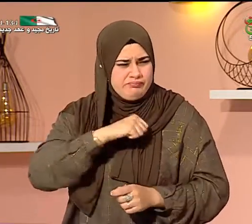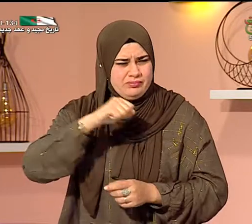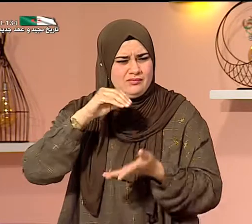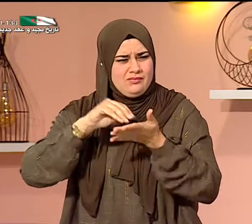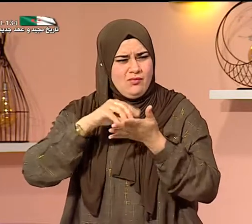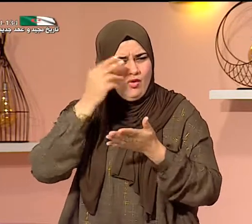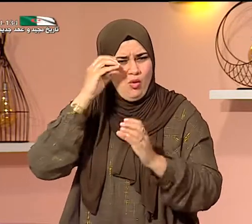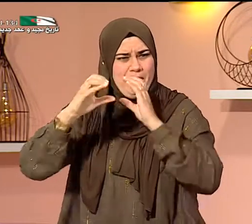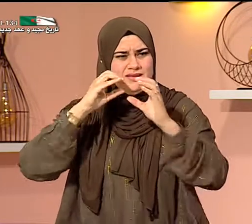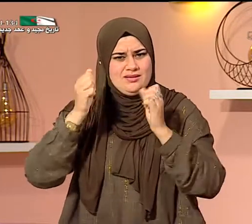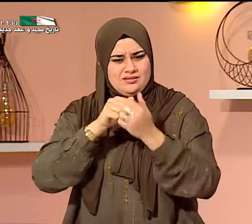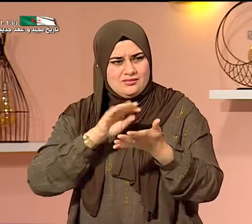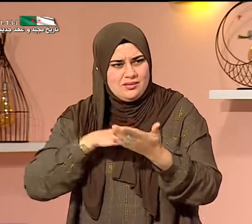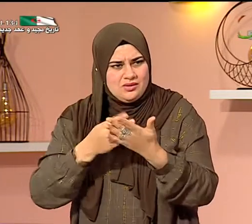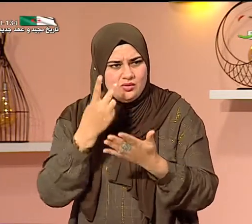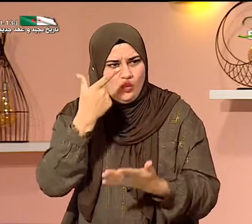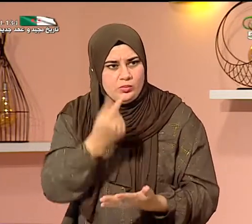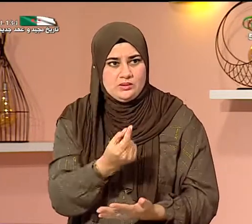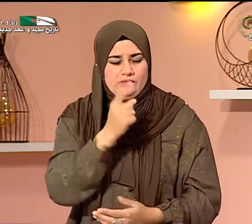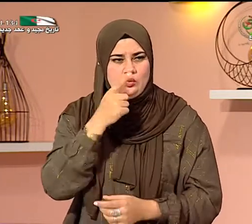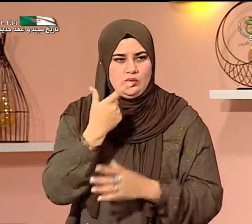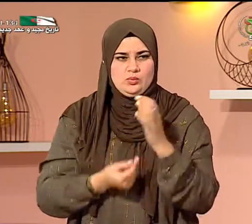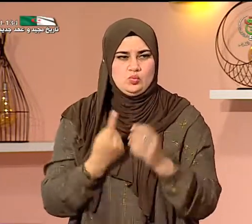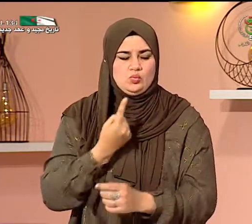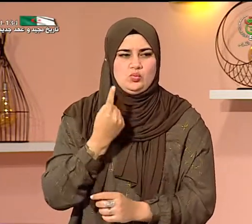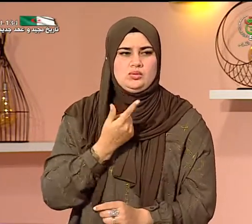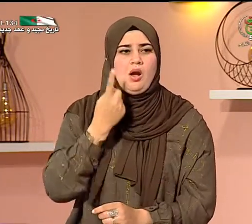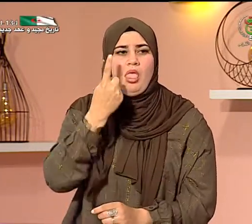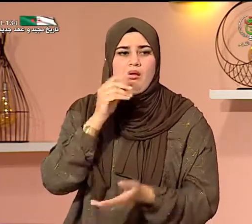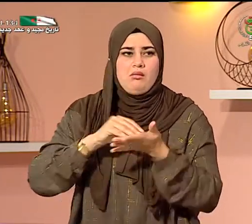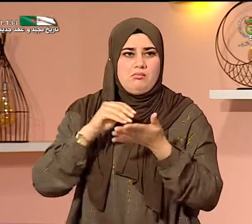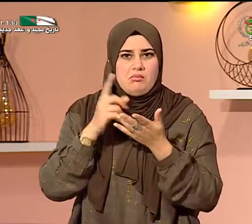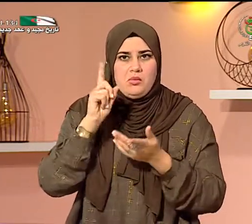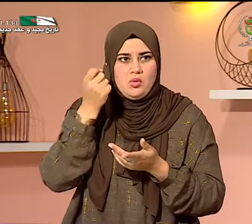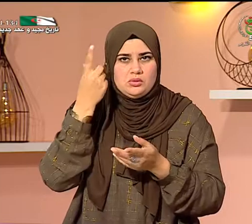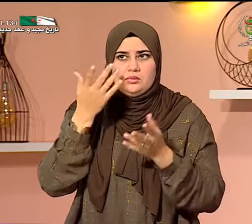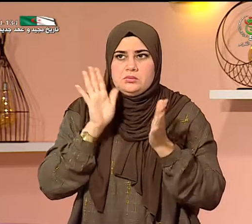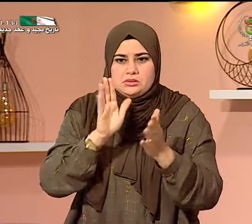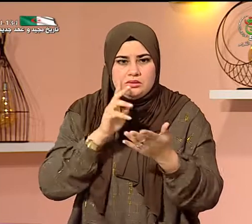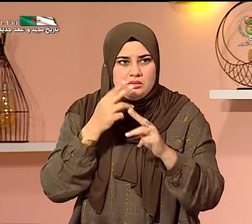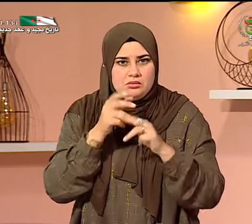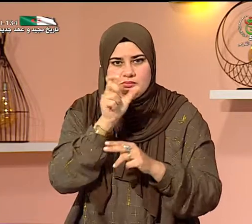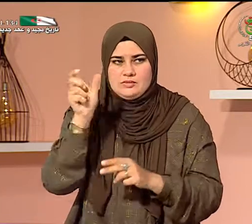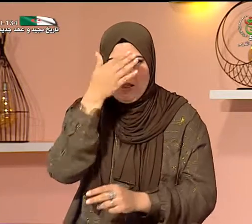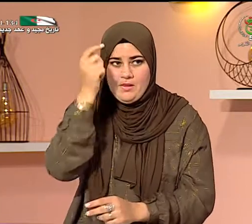مواصلة للتعليم كان هناك يعني قسم نهائي لا يمكن لجميع الصوم أن يلتحقوا